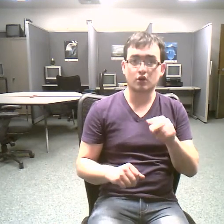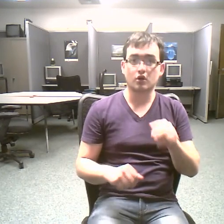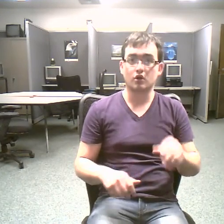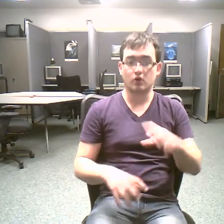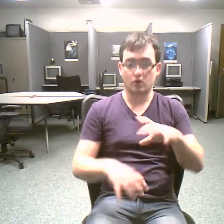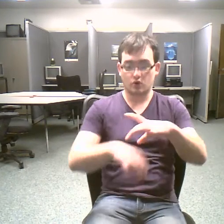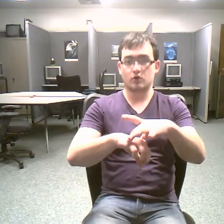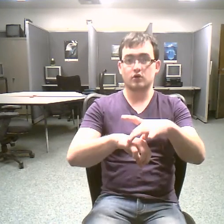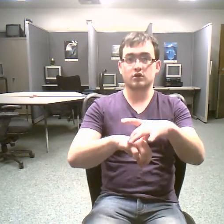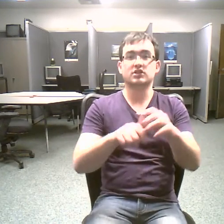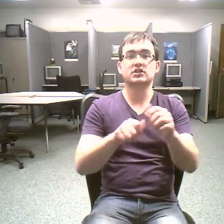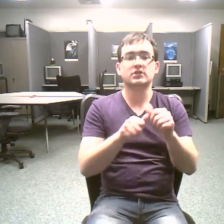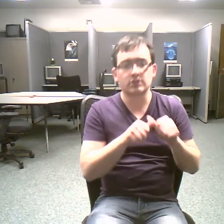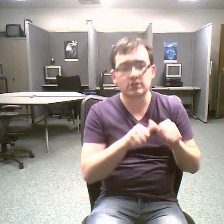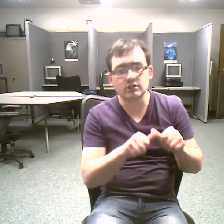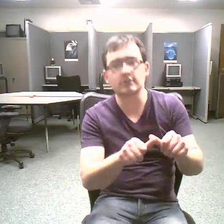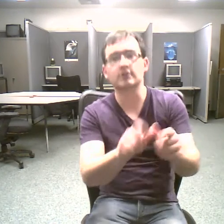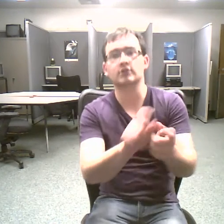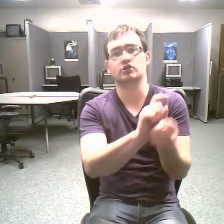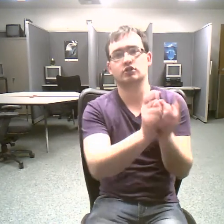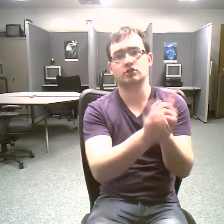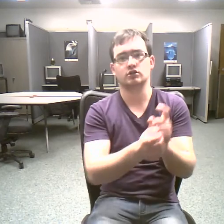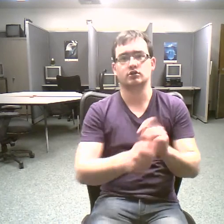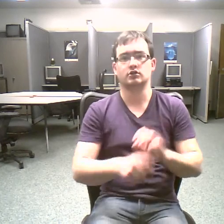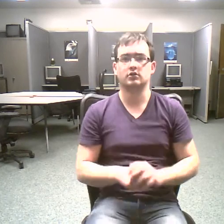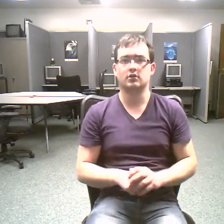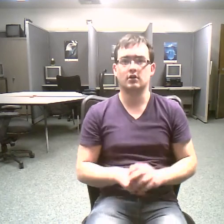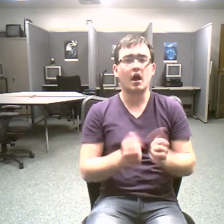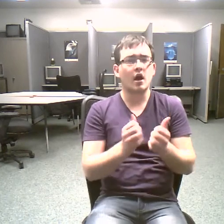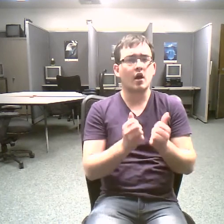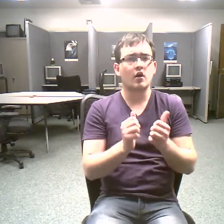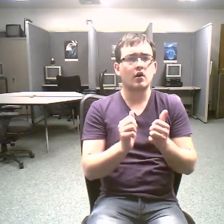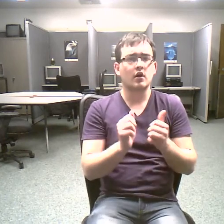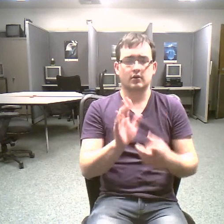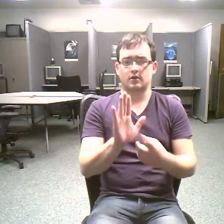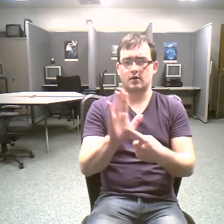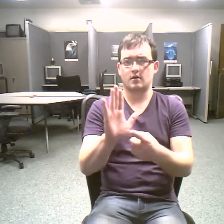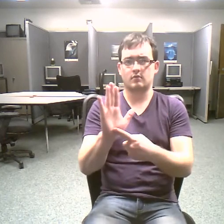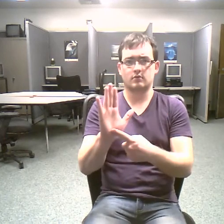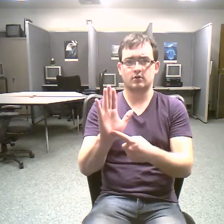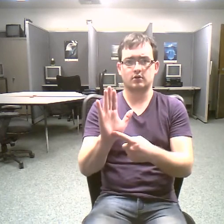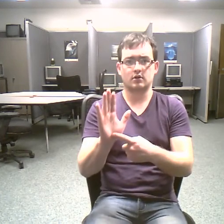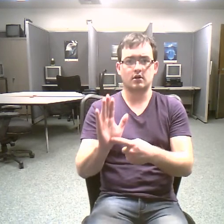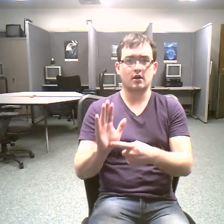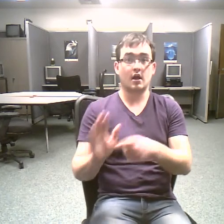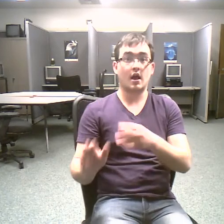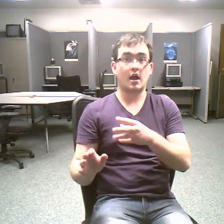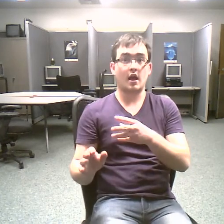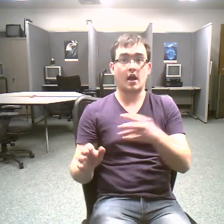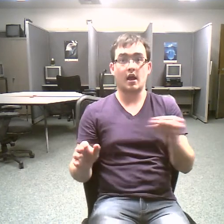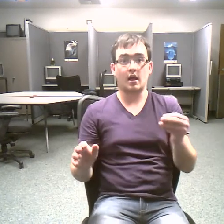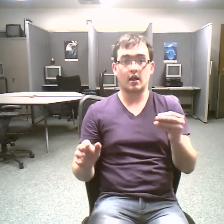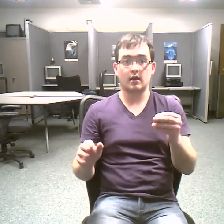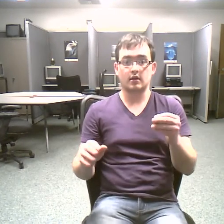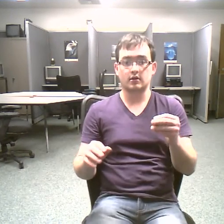through animations and recreations anyone who studies earth science today will be able to see the unsealed